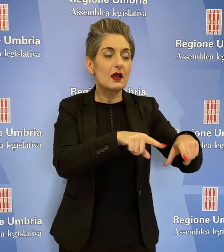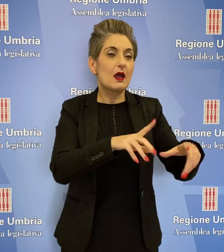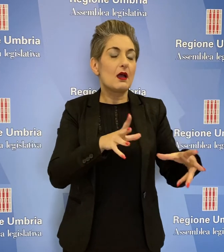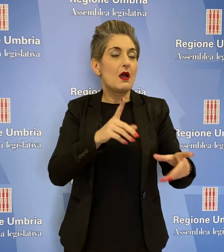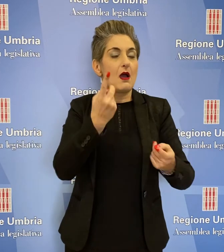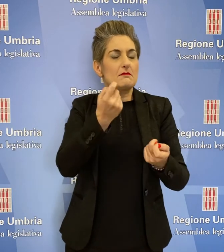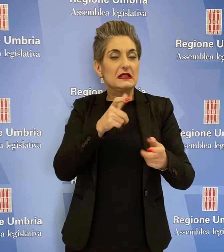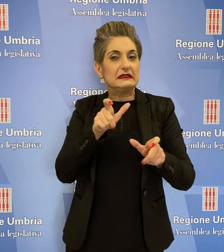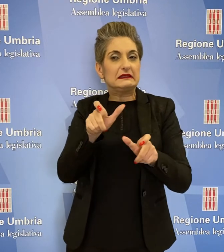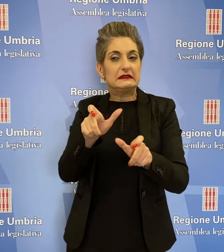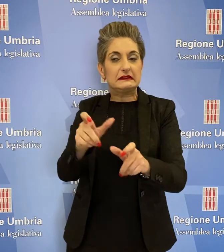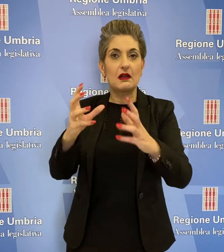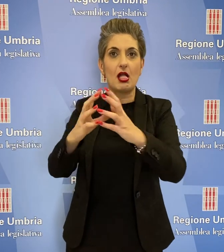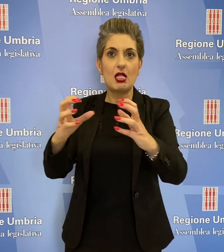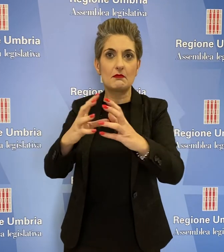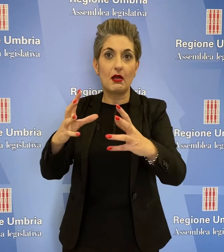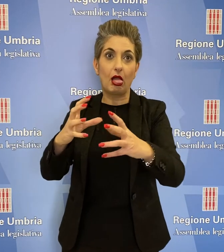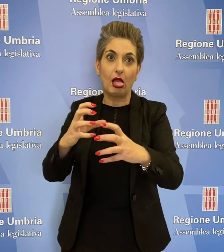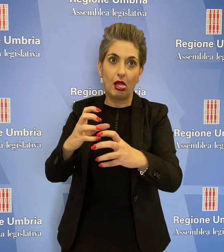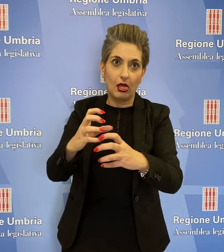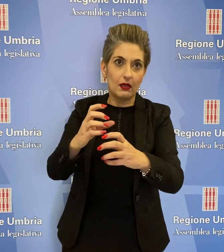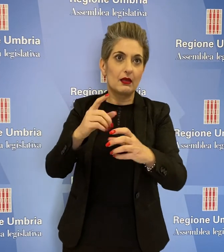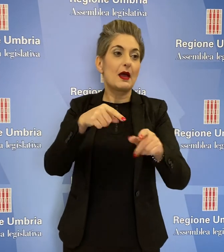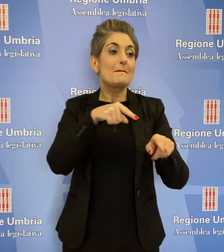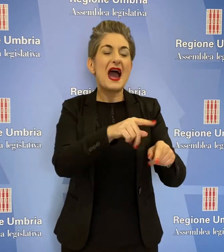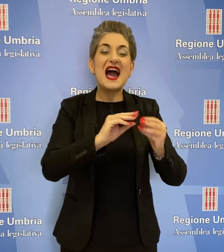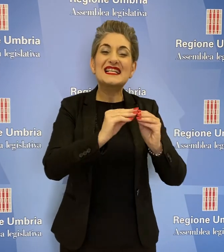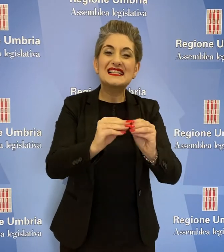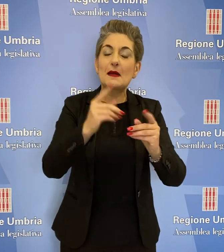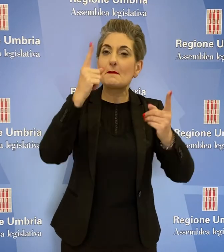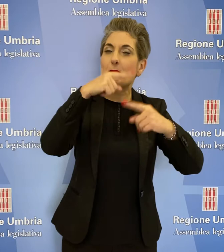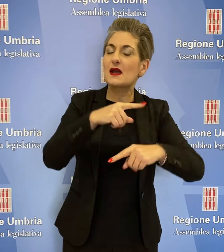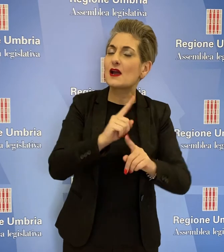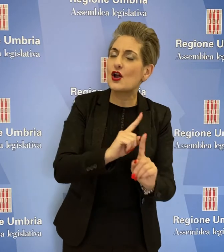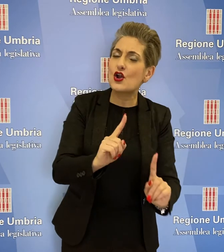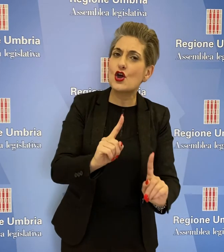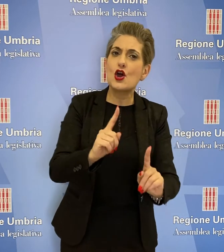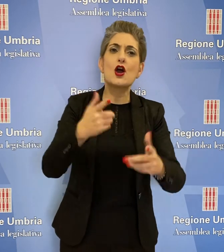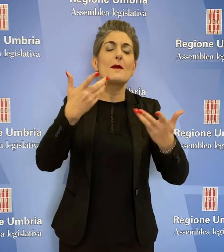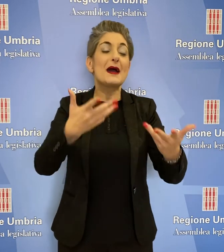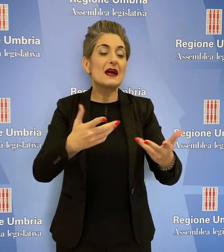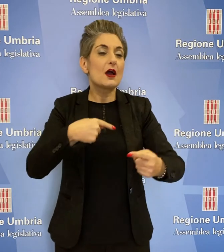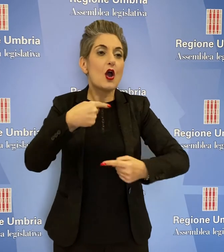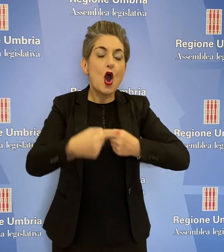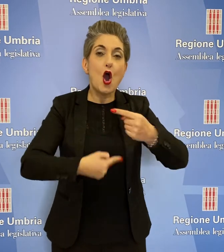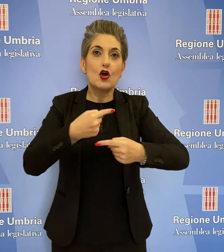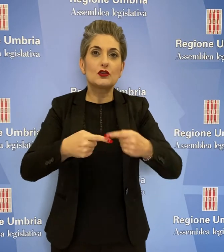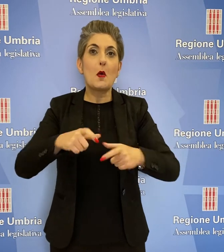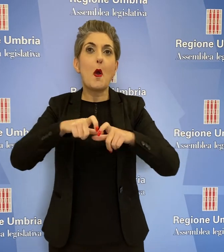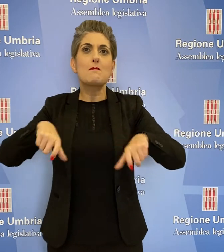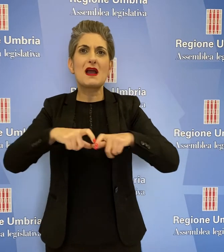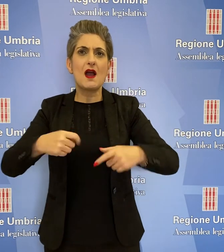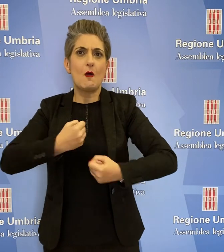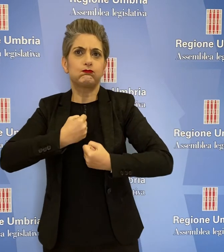finiscono per togliere ossigeno alle imprese non per colpa del sistema ma per il progressivo